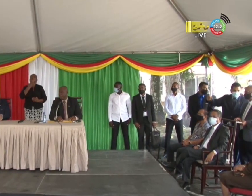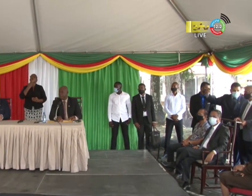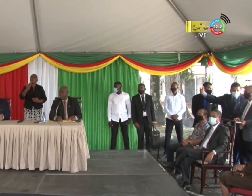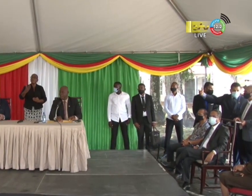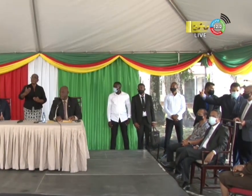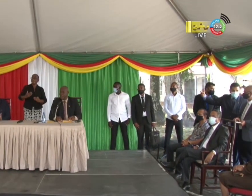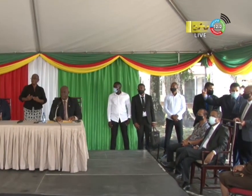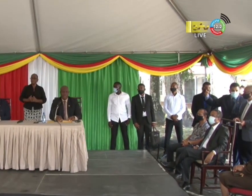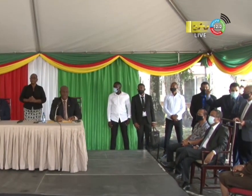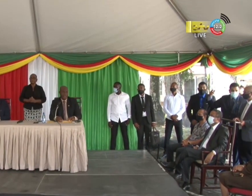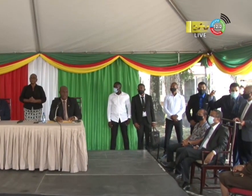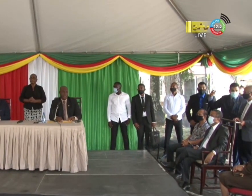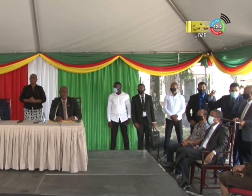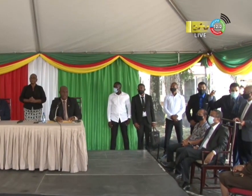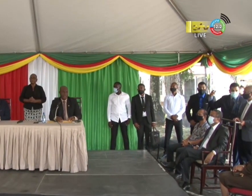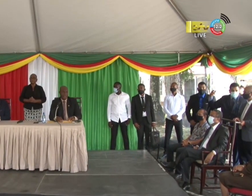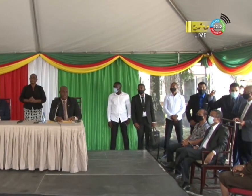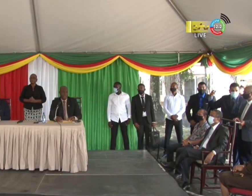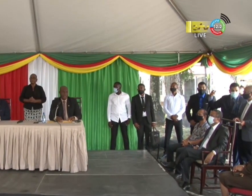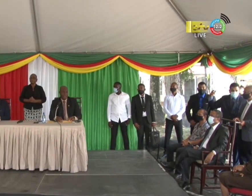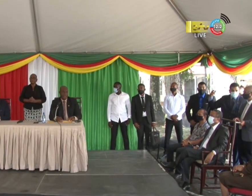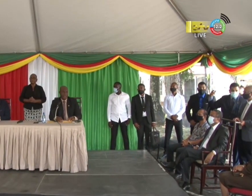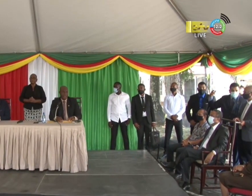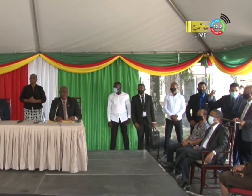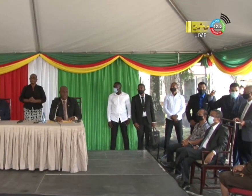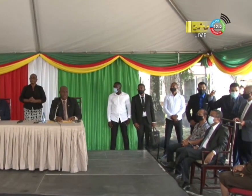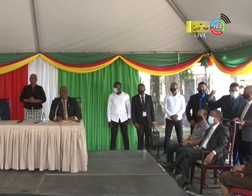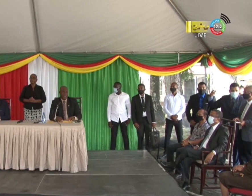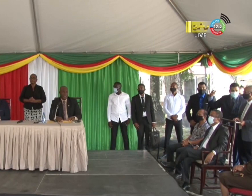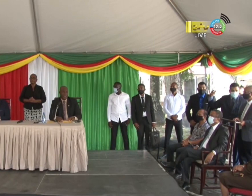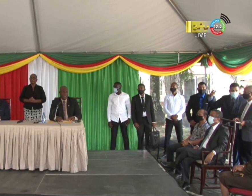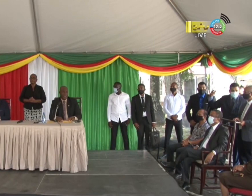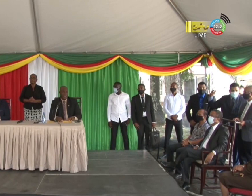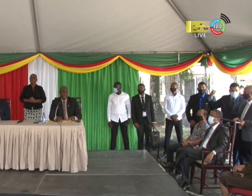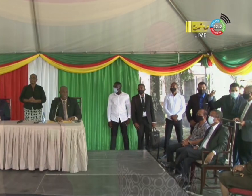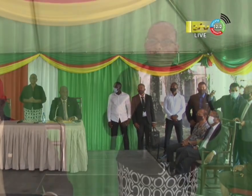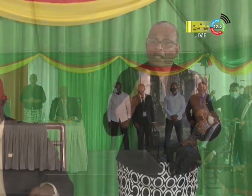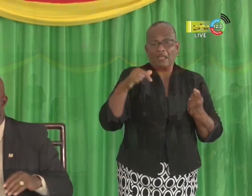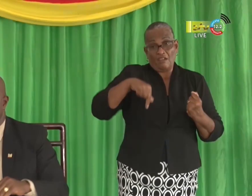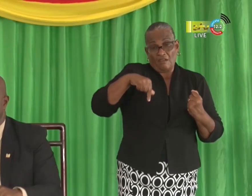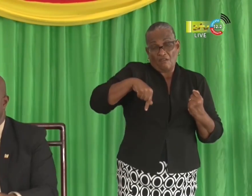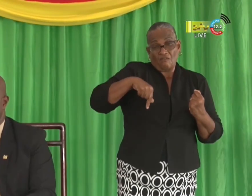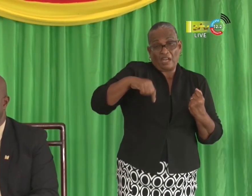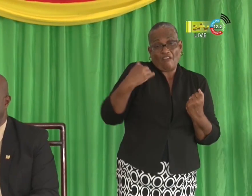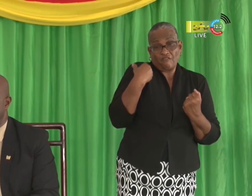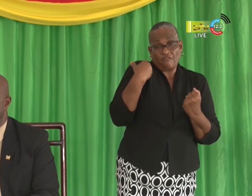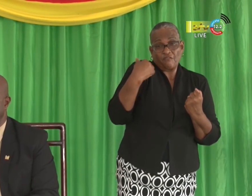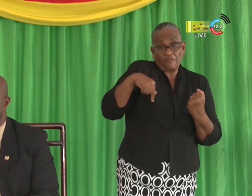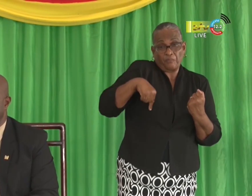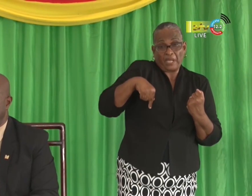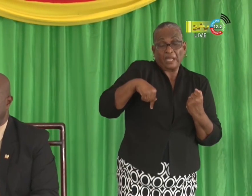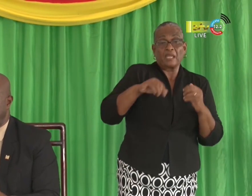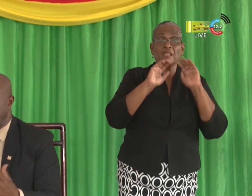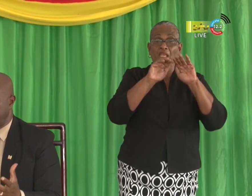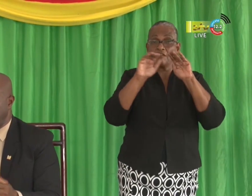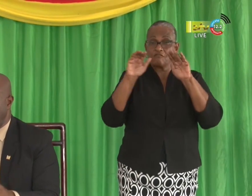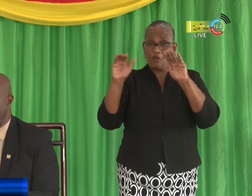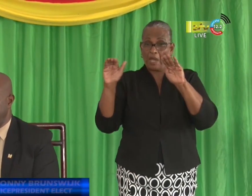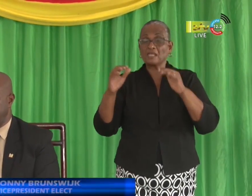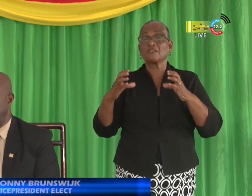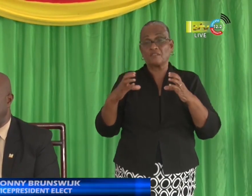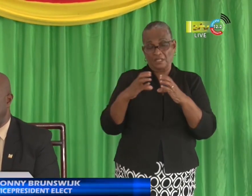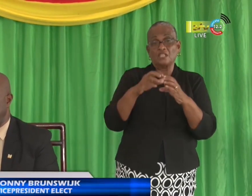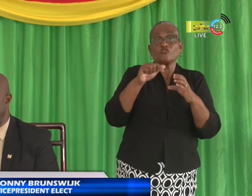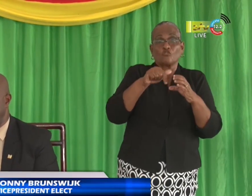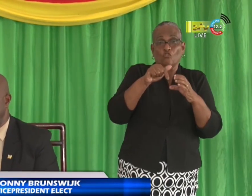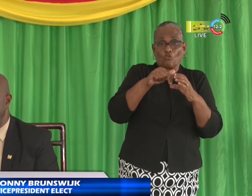ministers te bereiken voor interviews. Ja in ieder geval we hebben vanaf het begin van de formatie van deze